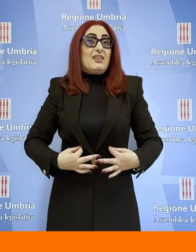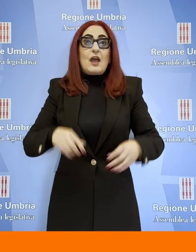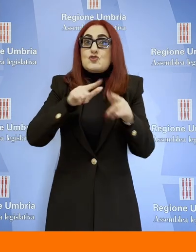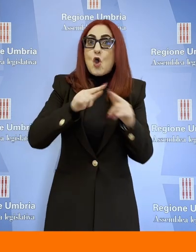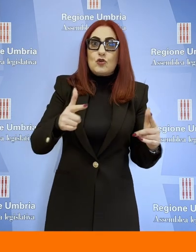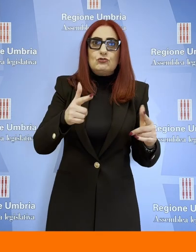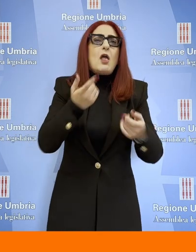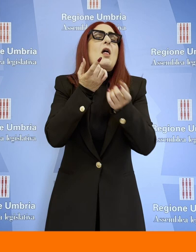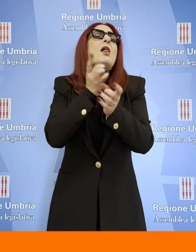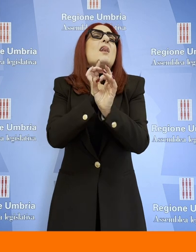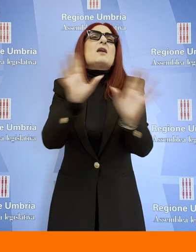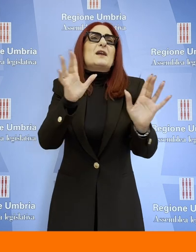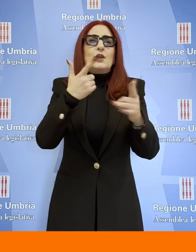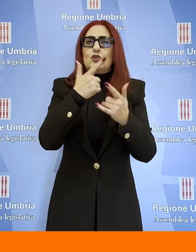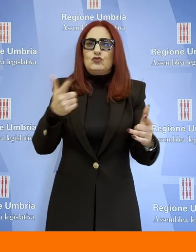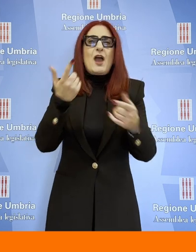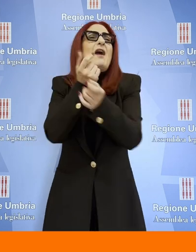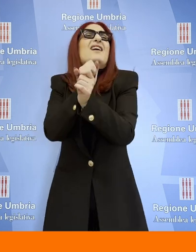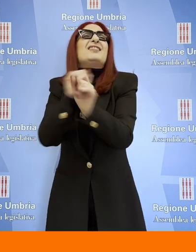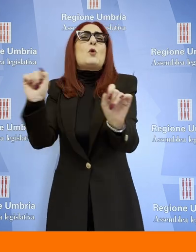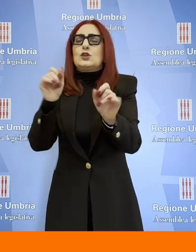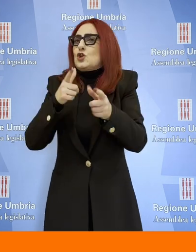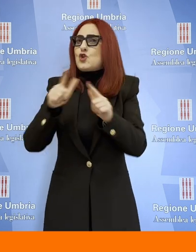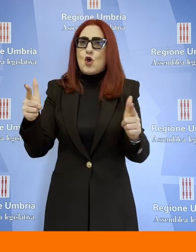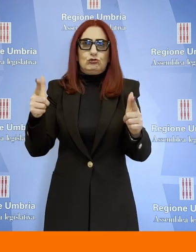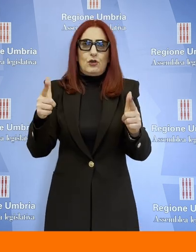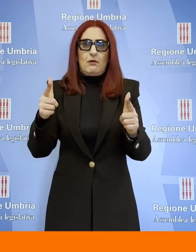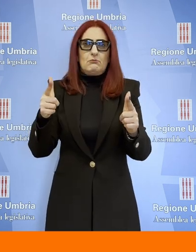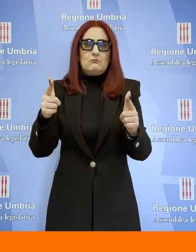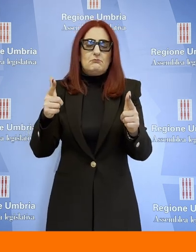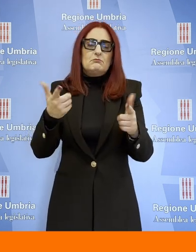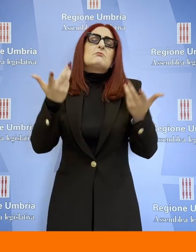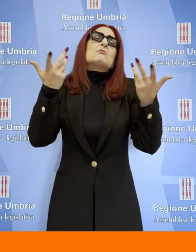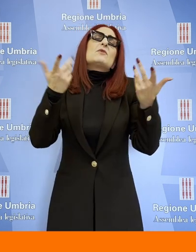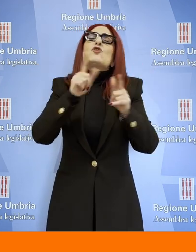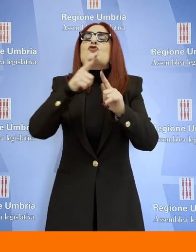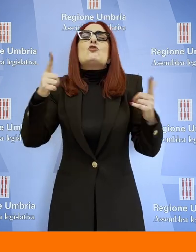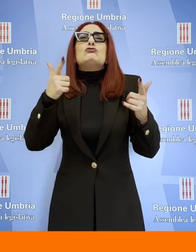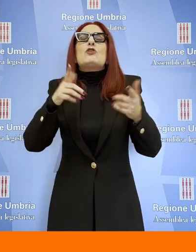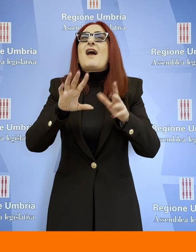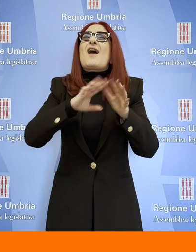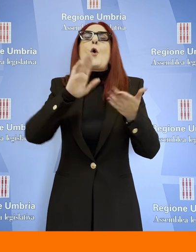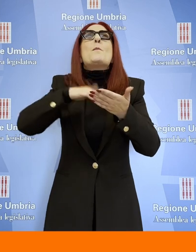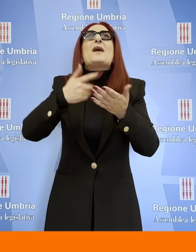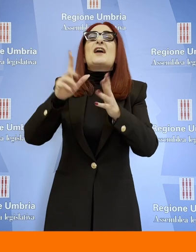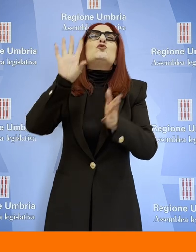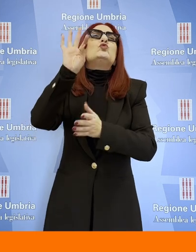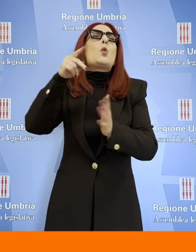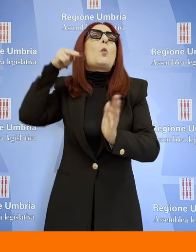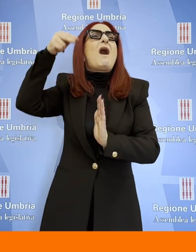non c'è tutto quello che in questi 50 anni ci è stato donato, regalato e che noi dobbiamo solo mantenere.